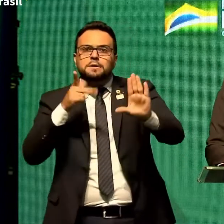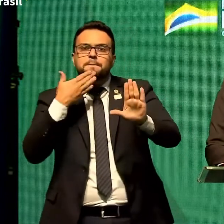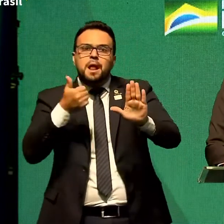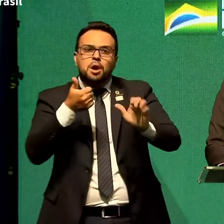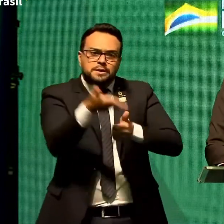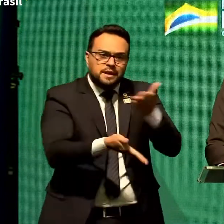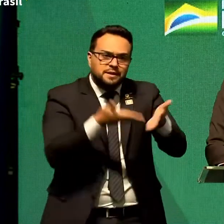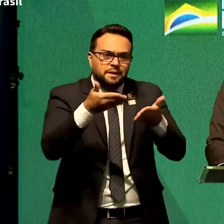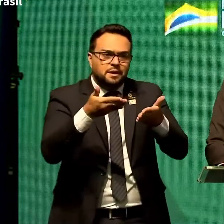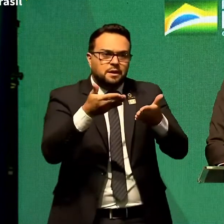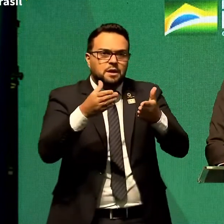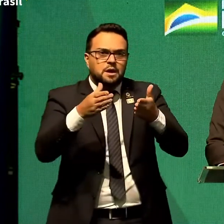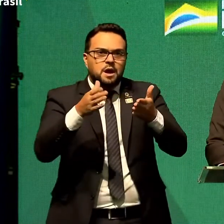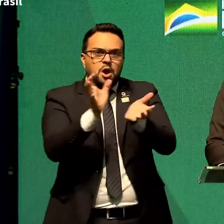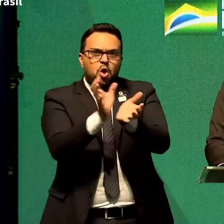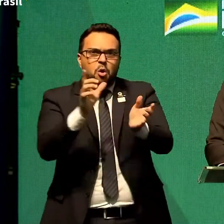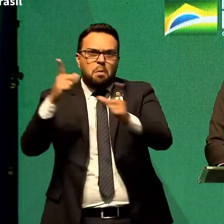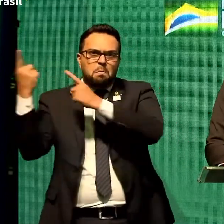isso?